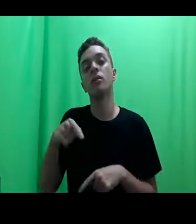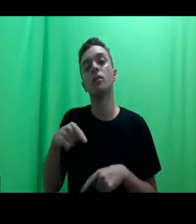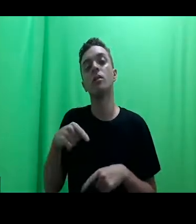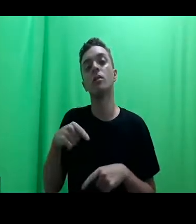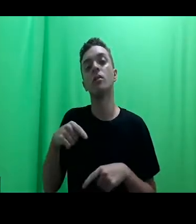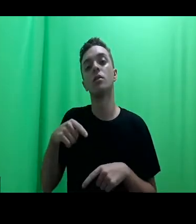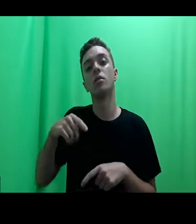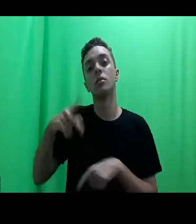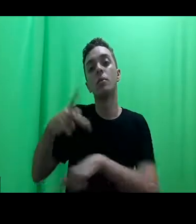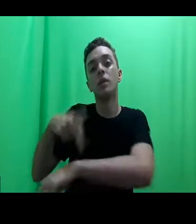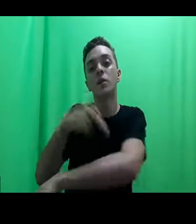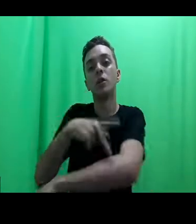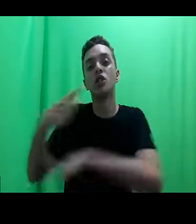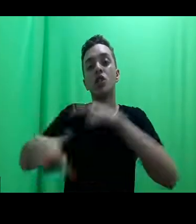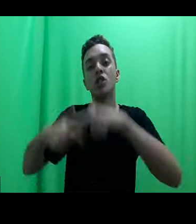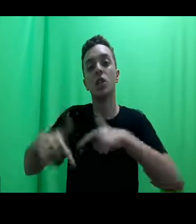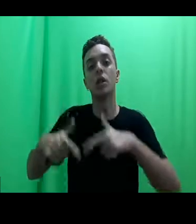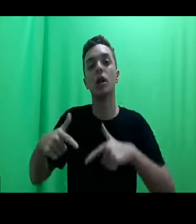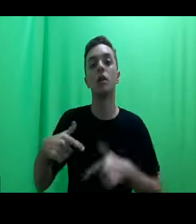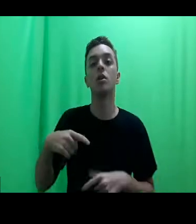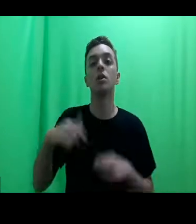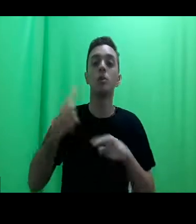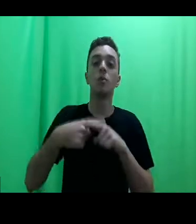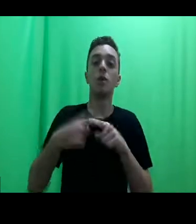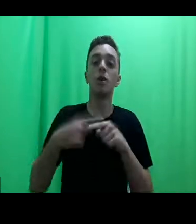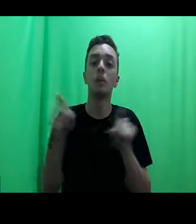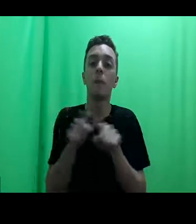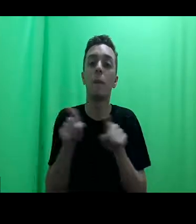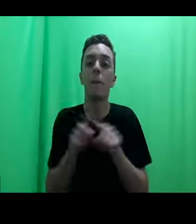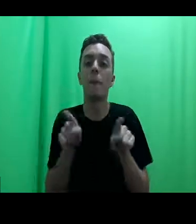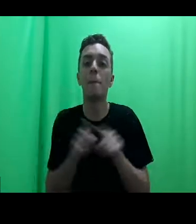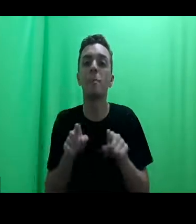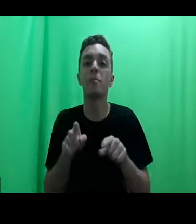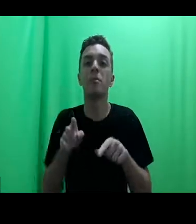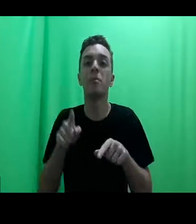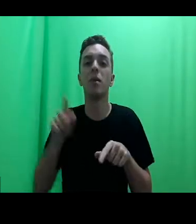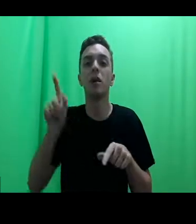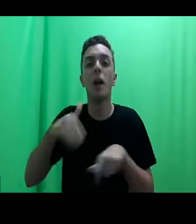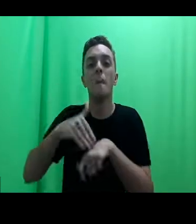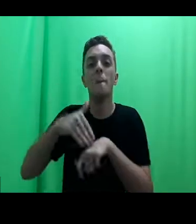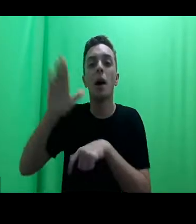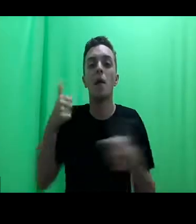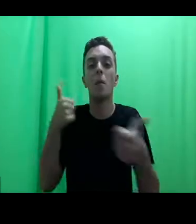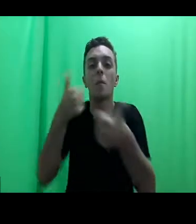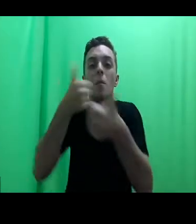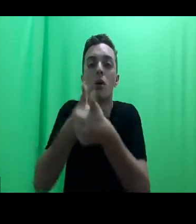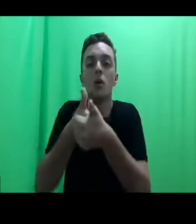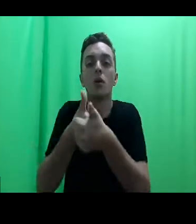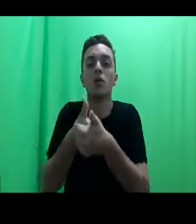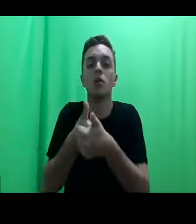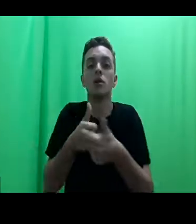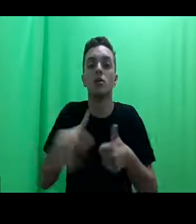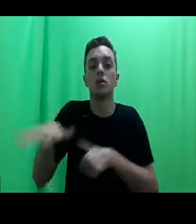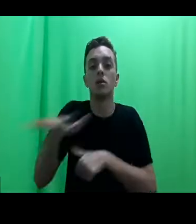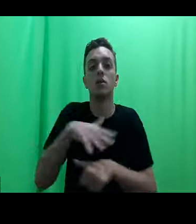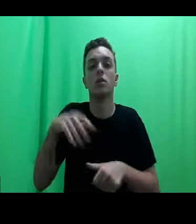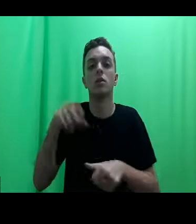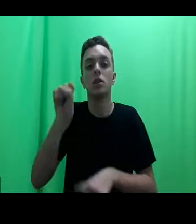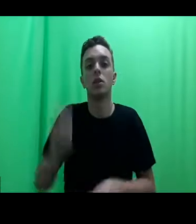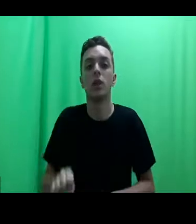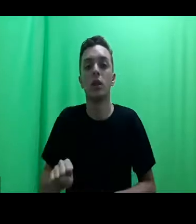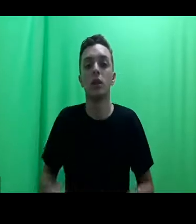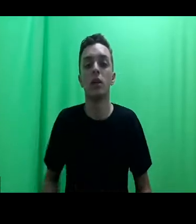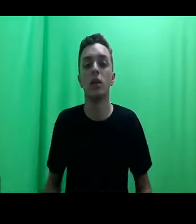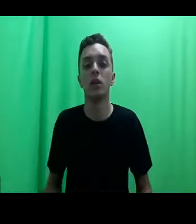pedagogia de trabalho e porque também está mais próxima das epistemologias do Sul. Então, agora eu